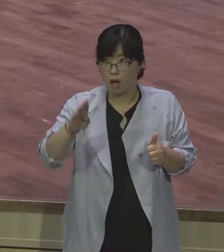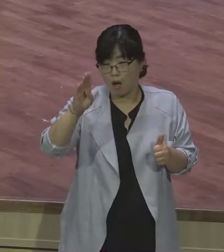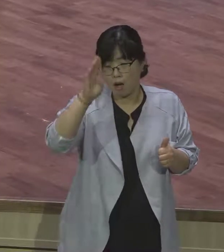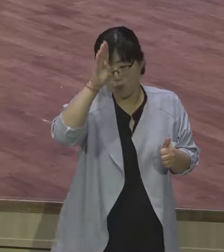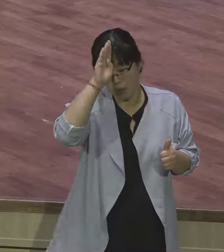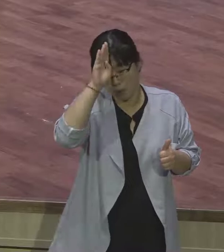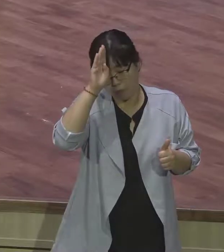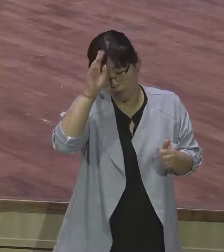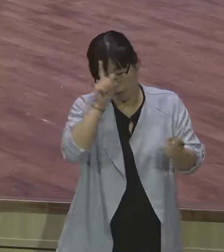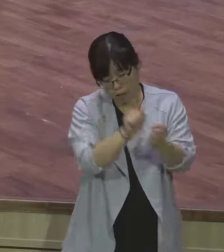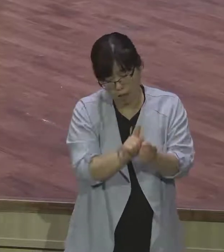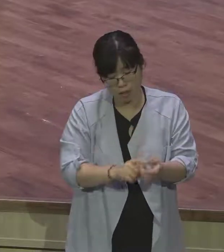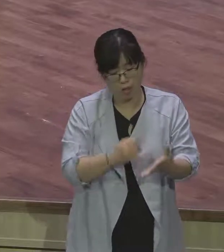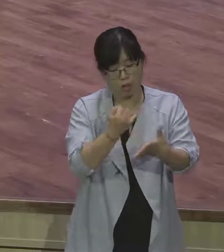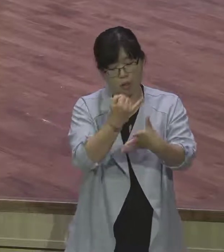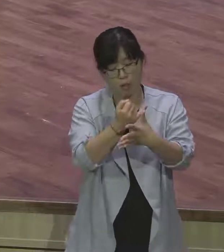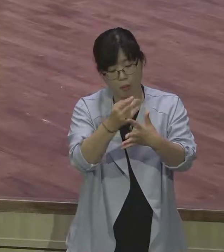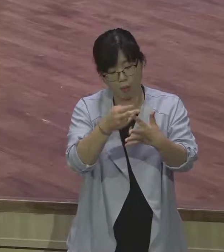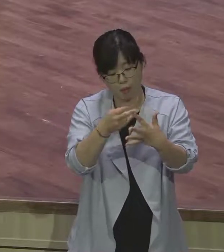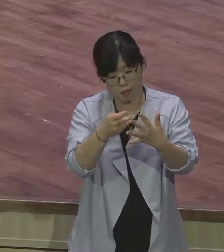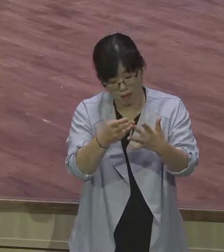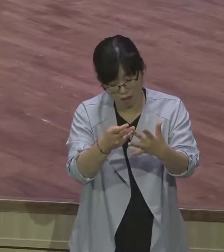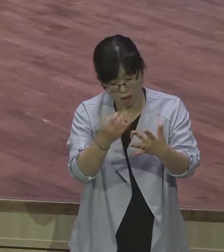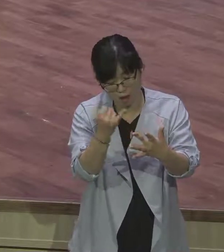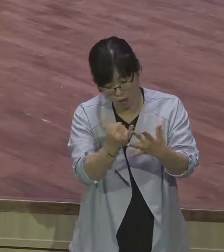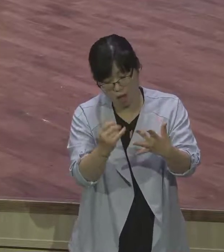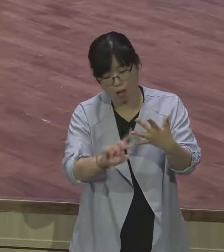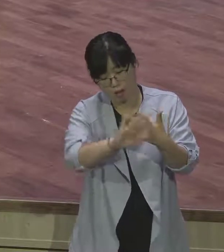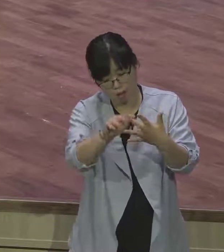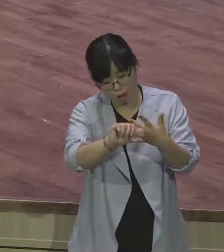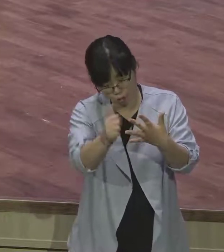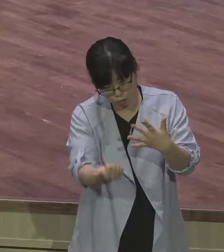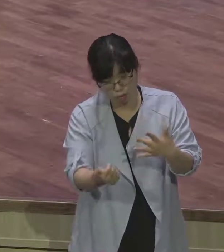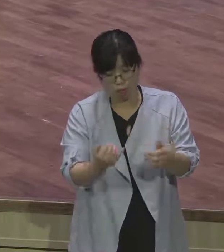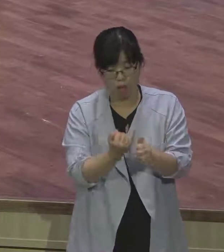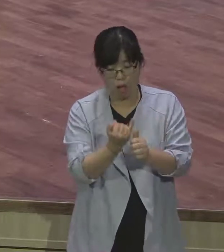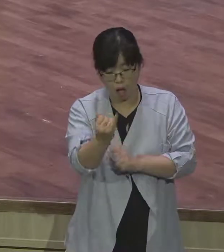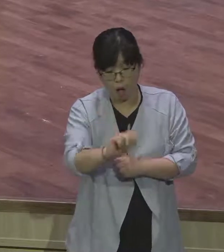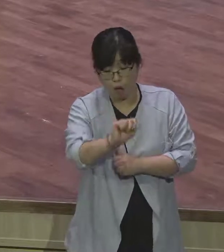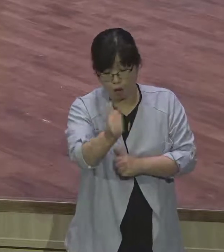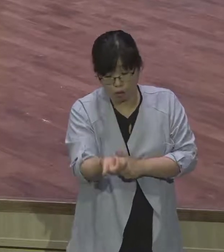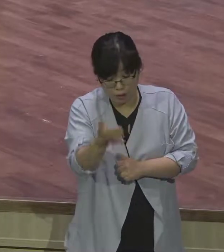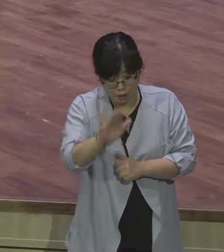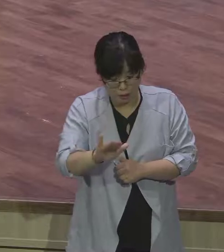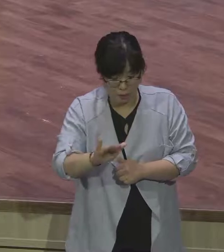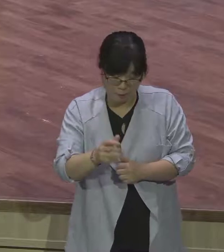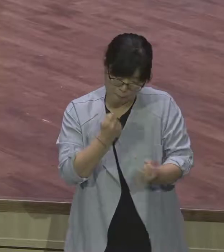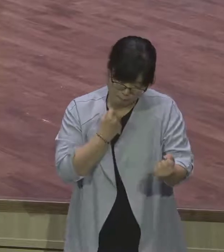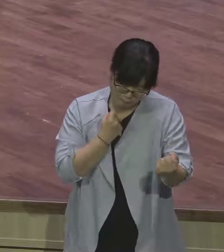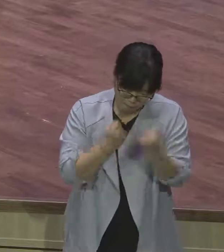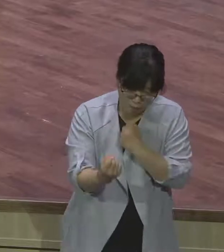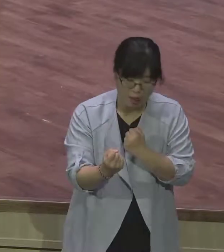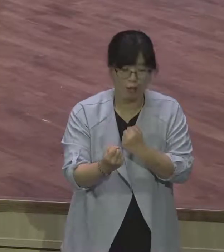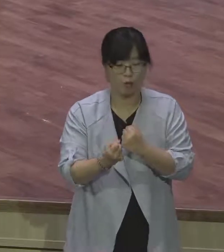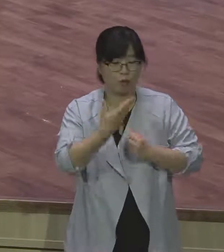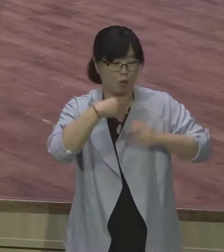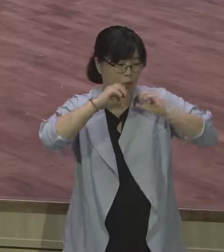흔들림 없이 기어이 중국 보고마에 정말로 큰 핵을 끄었단 말이에요